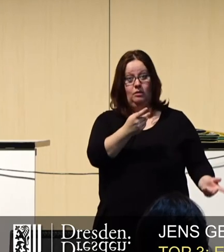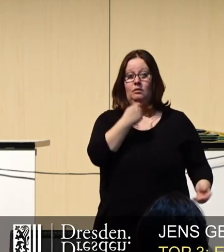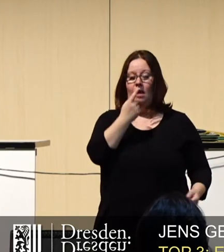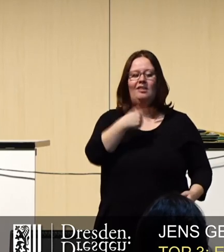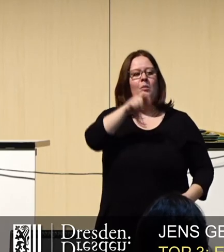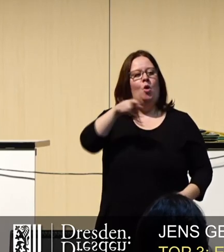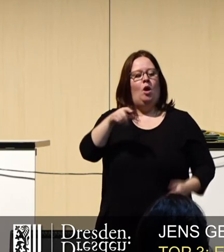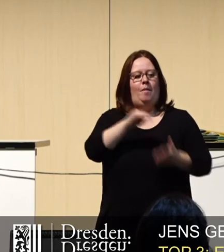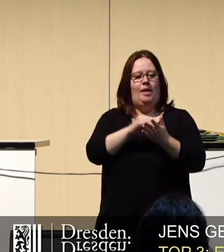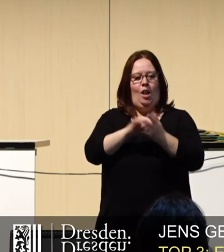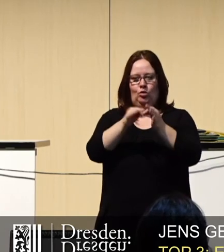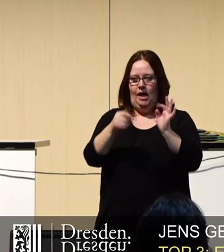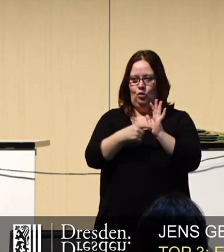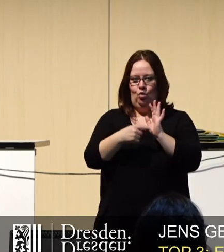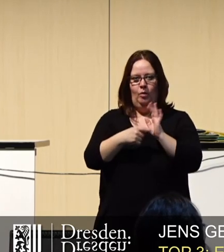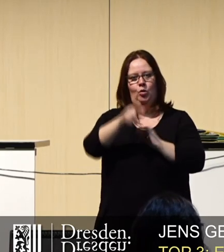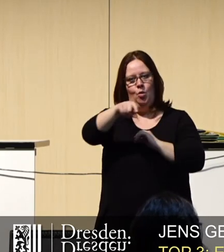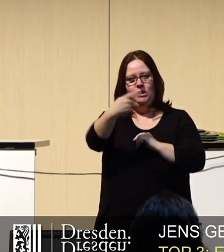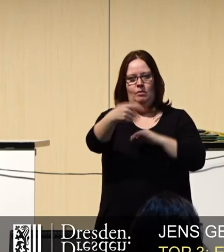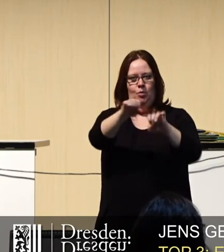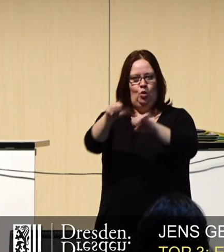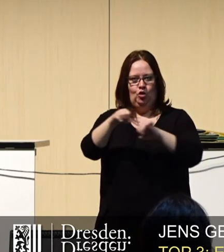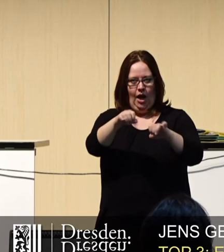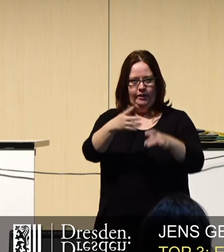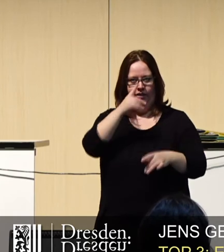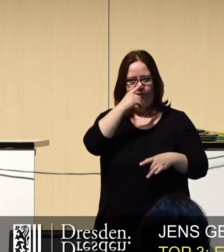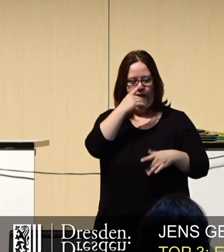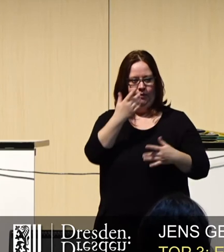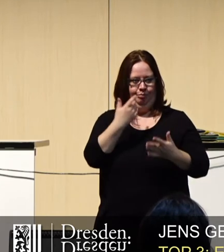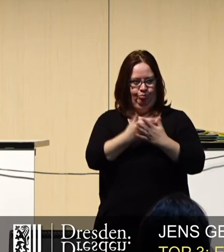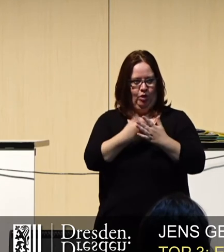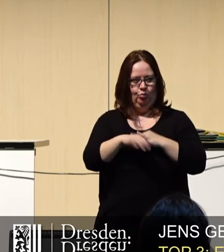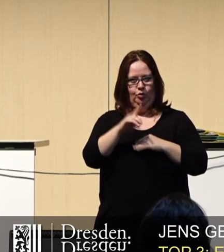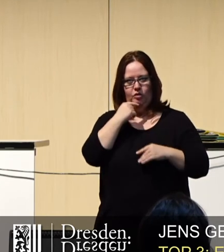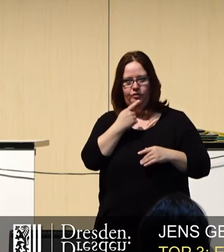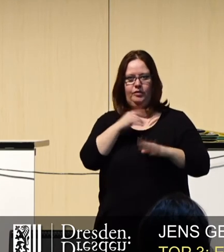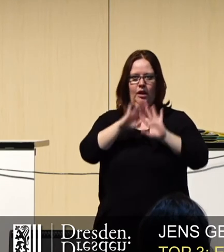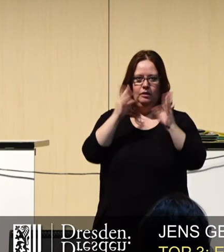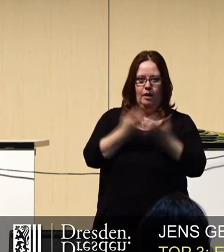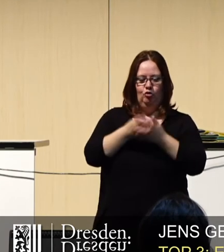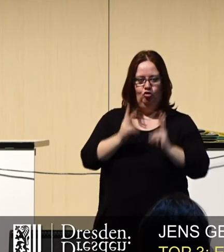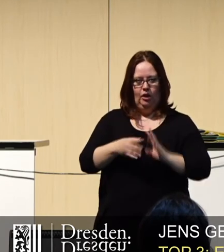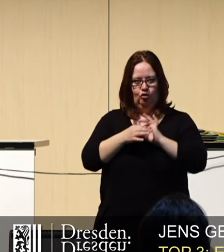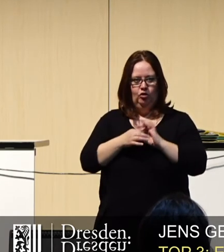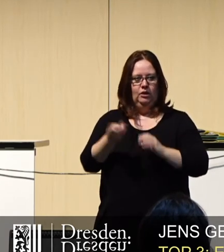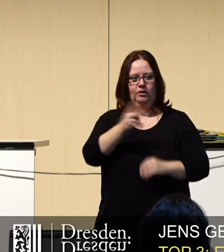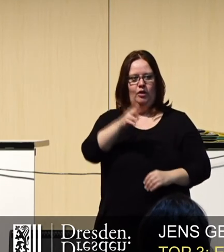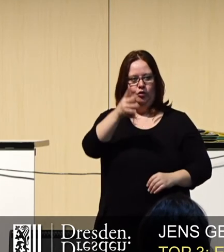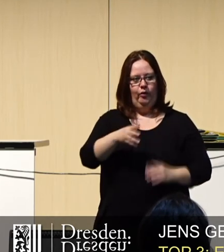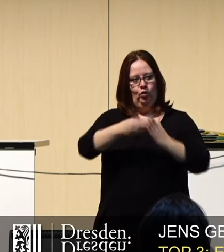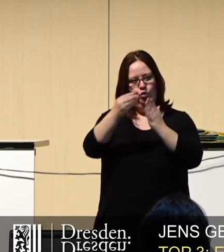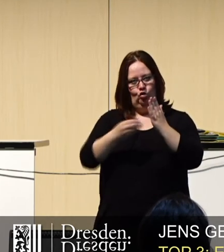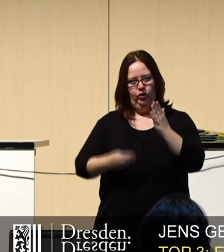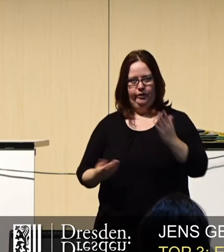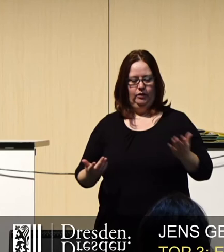in der Bürgerbeteiligungssatzung haben die Bürger die Möglichkeit, wenn sie für Angelegenheit, gesamtstätig sind, 2.500 Unterschriften